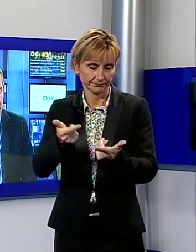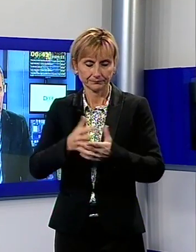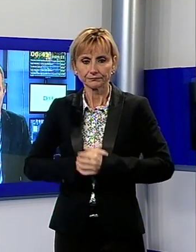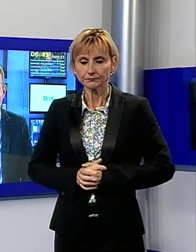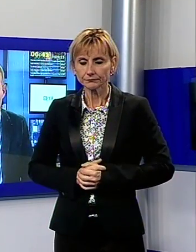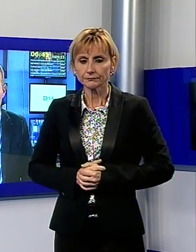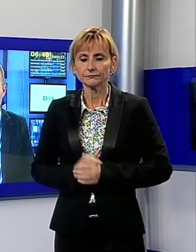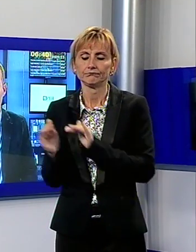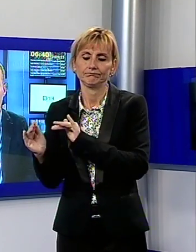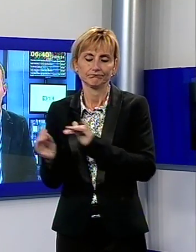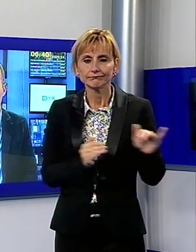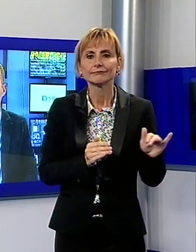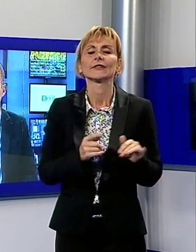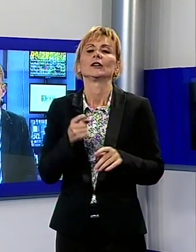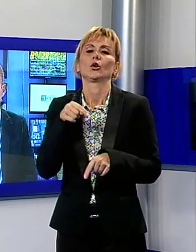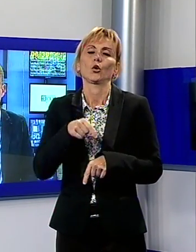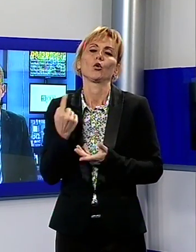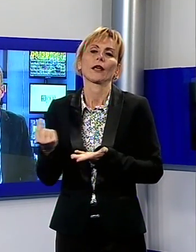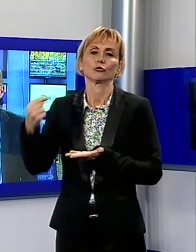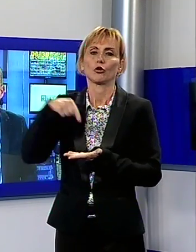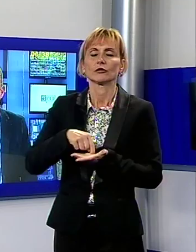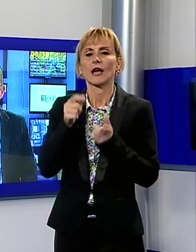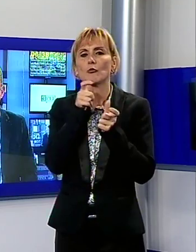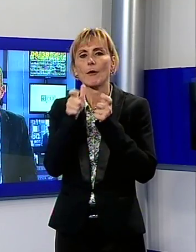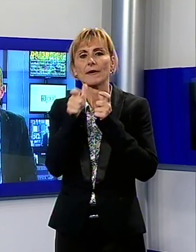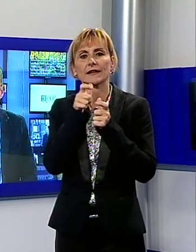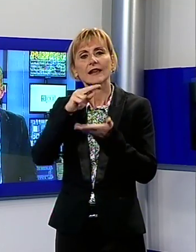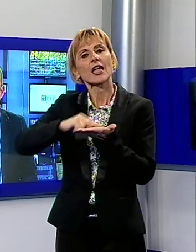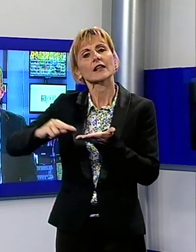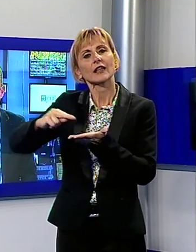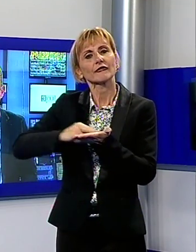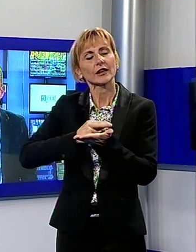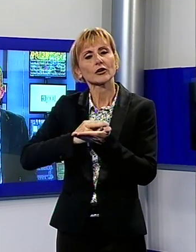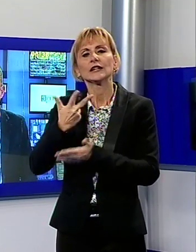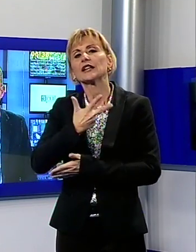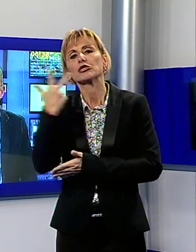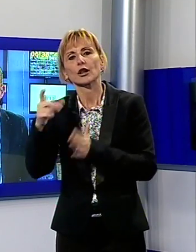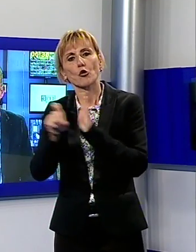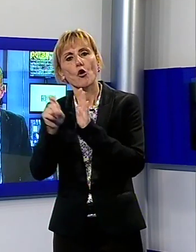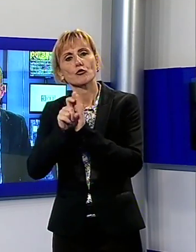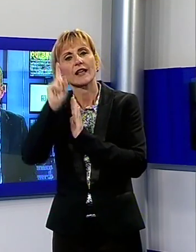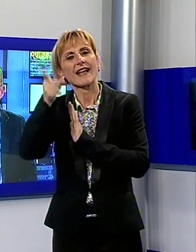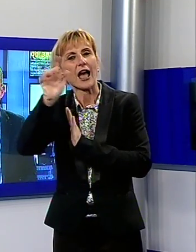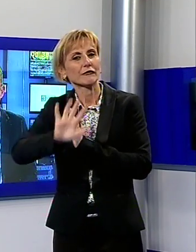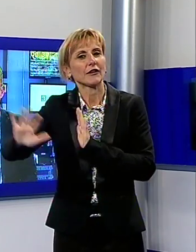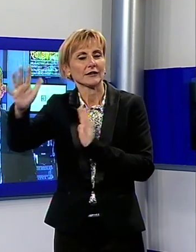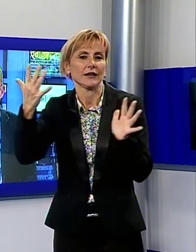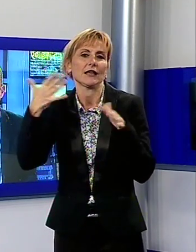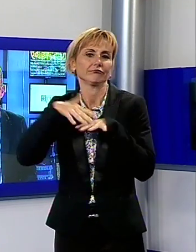Lasciamo anche Halloween e torniamo a parlare del referendum per la fusione dei tre comuni in Garfagnana. Sono